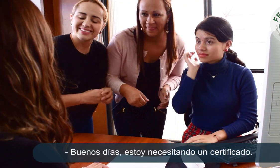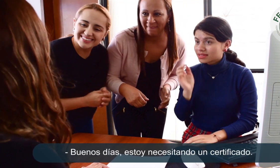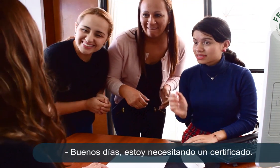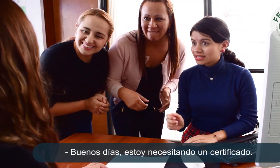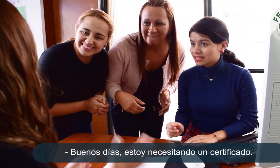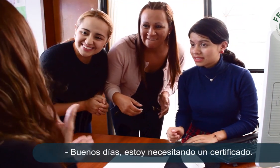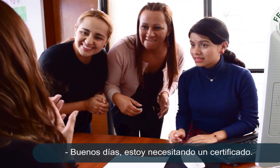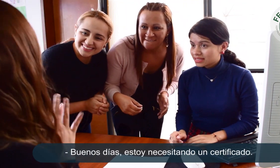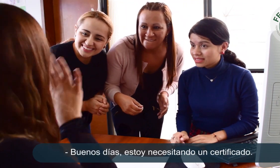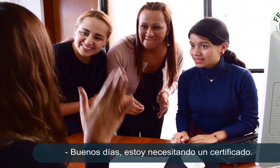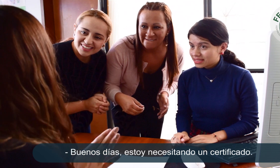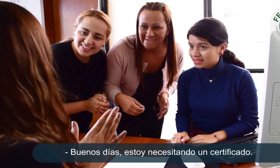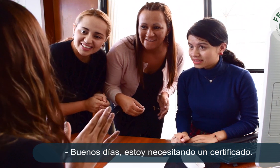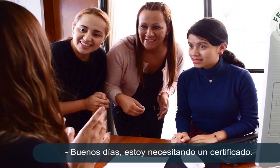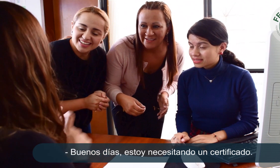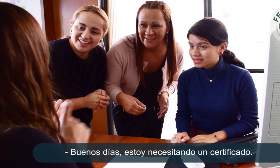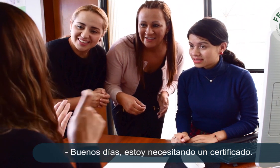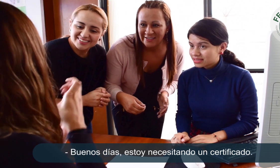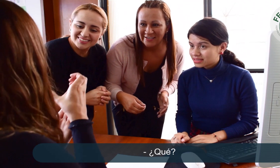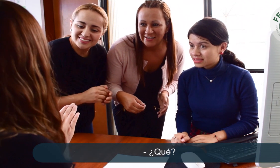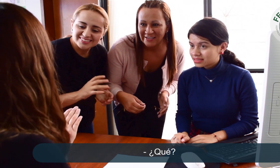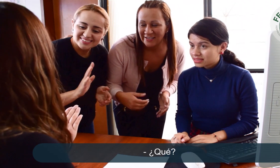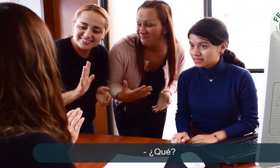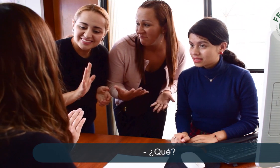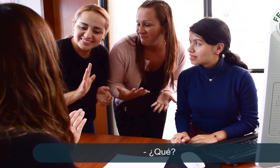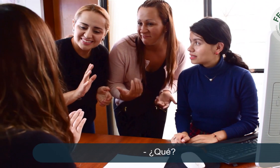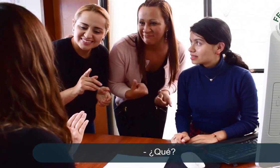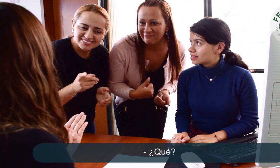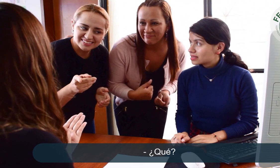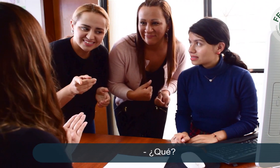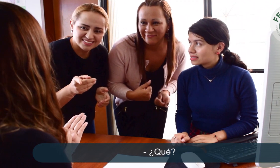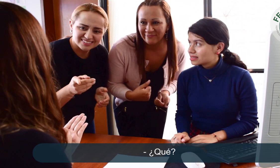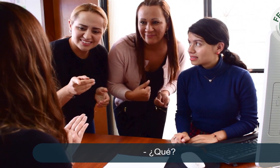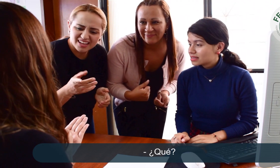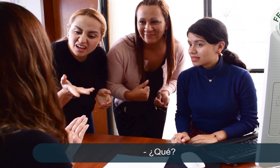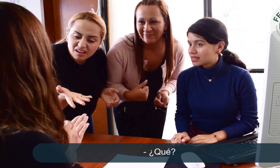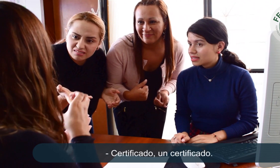Buenos días. Estoy necesitando un certificado. ¿Qué?